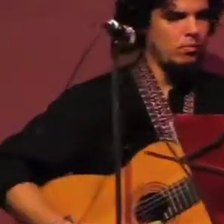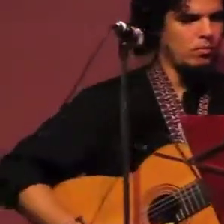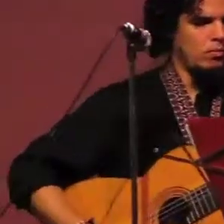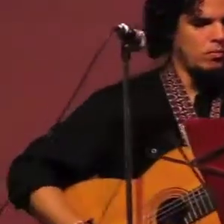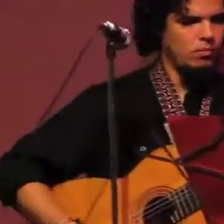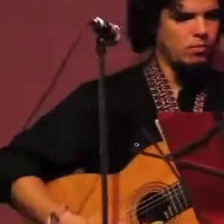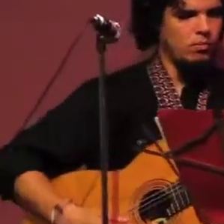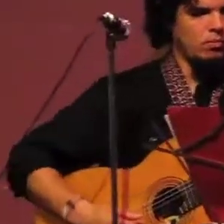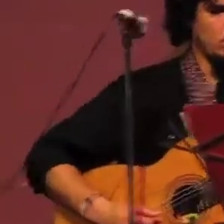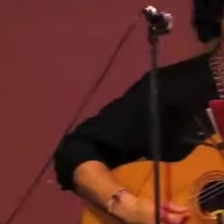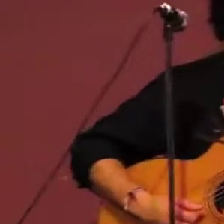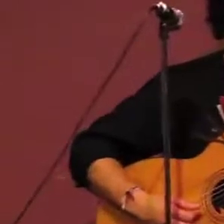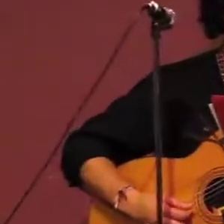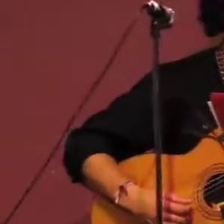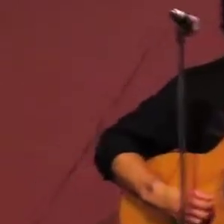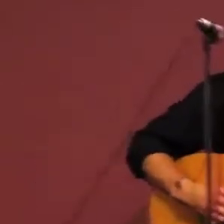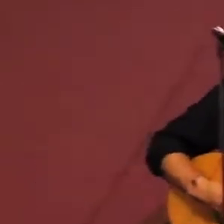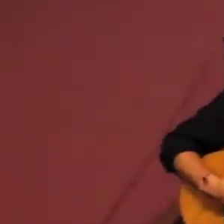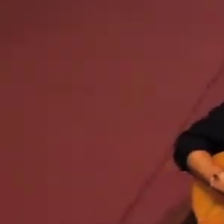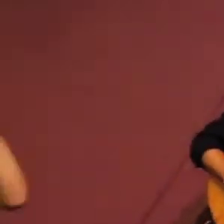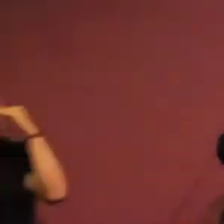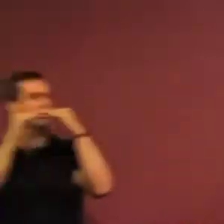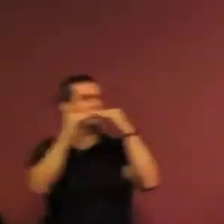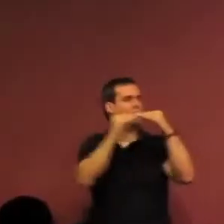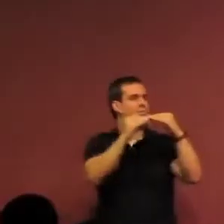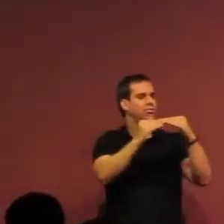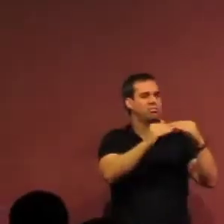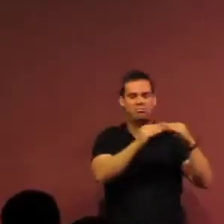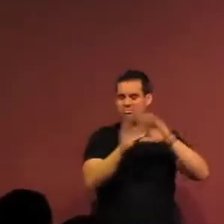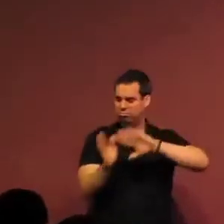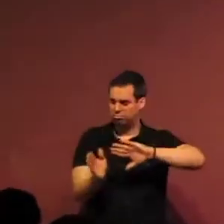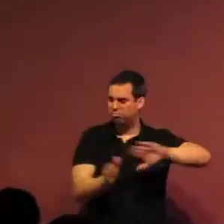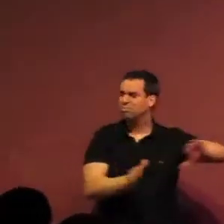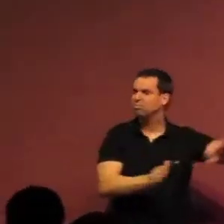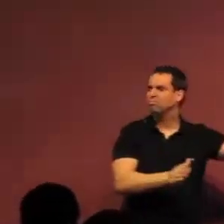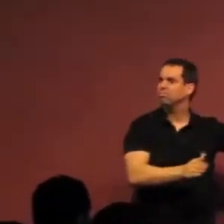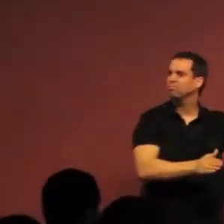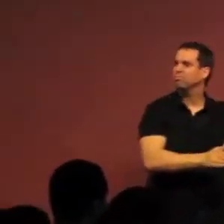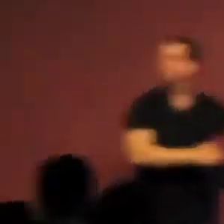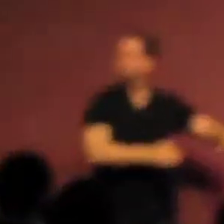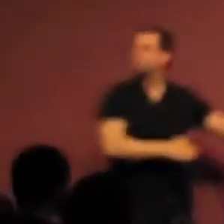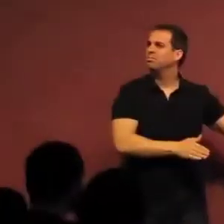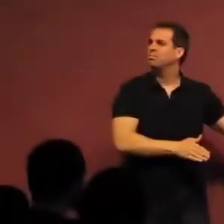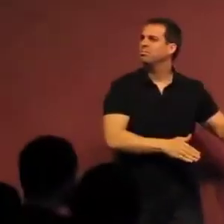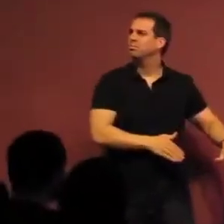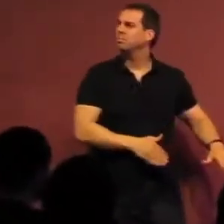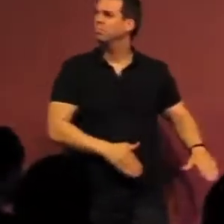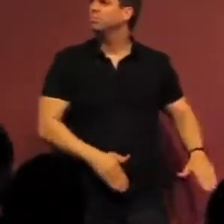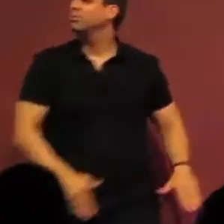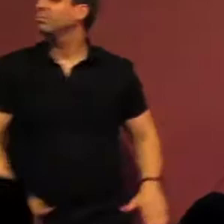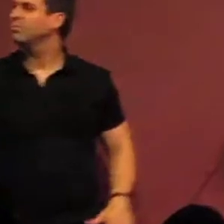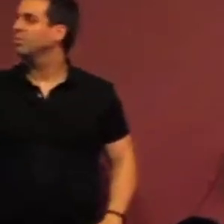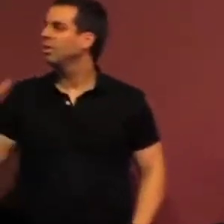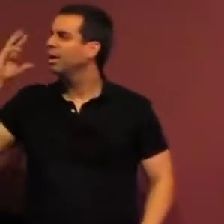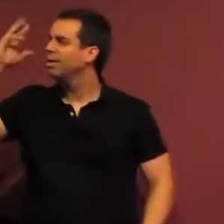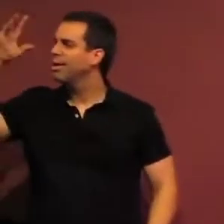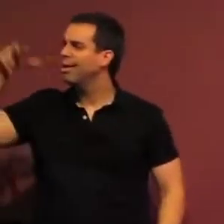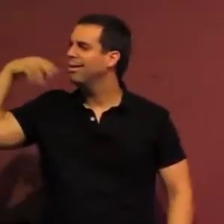En la razón del equilibrio Si no creyeron en el